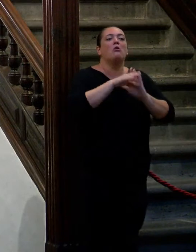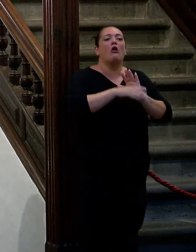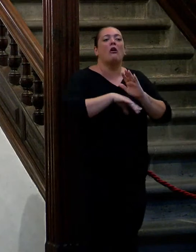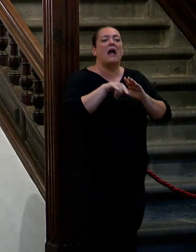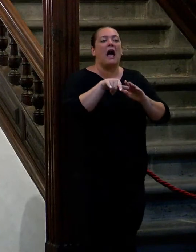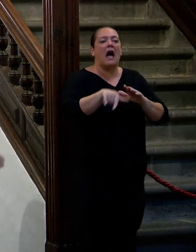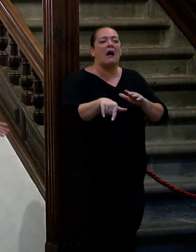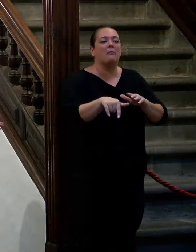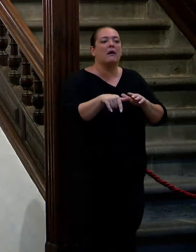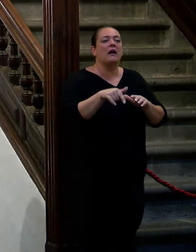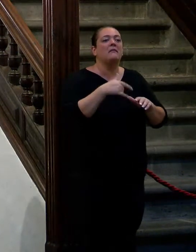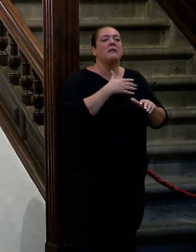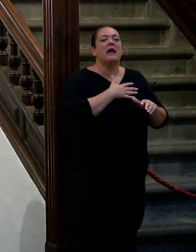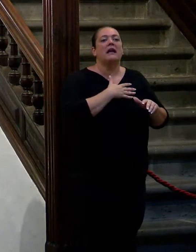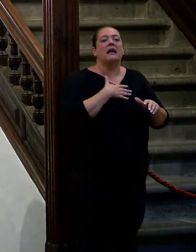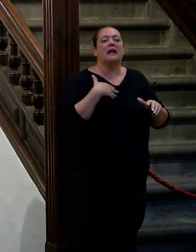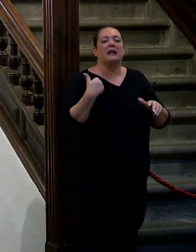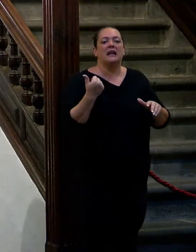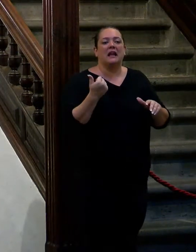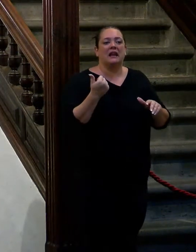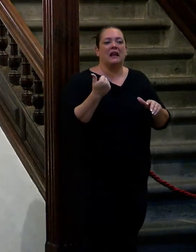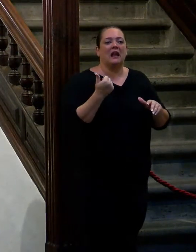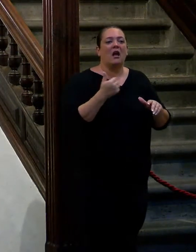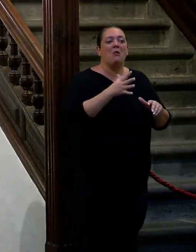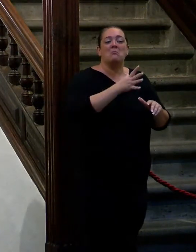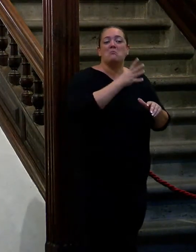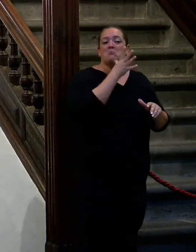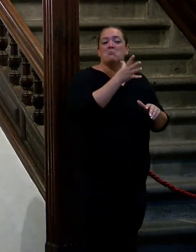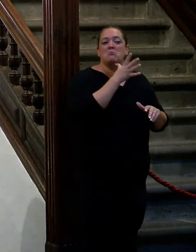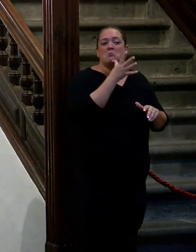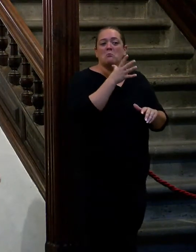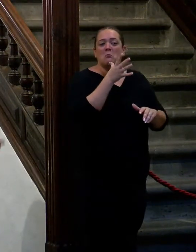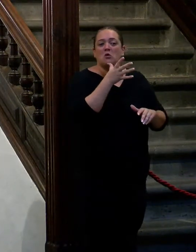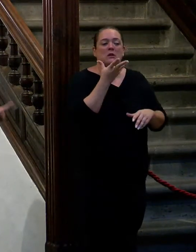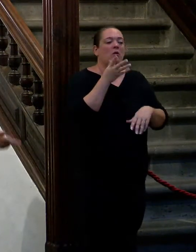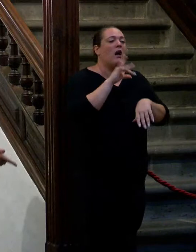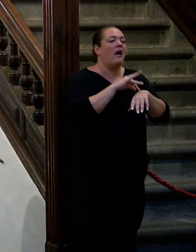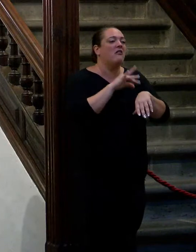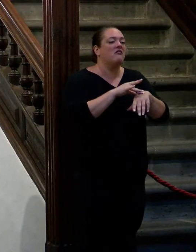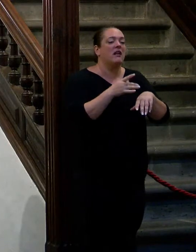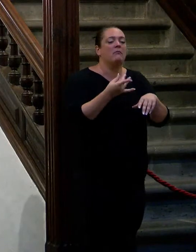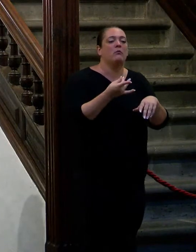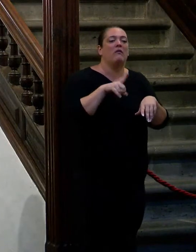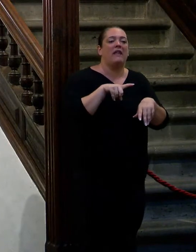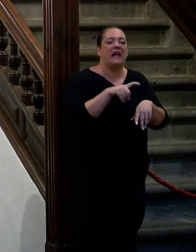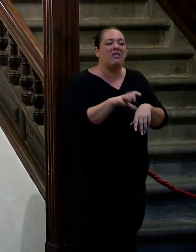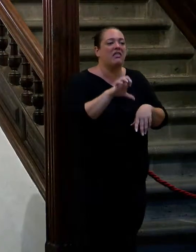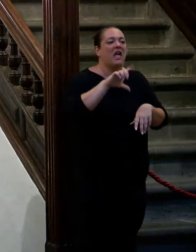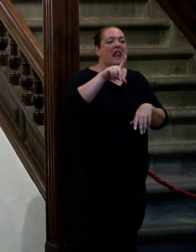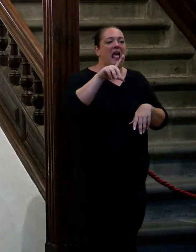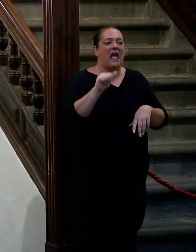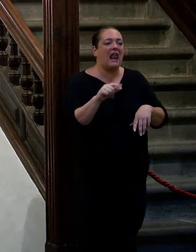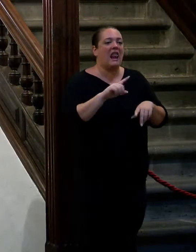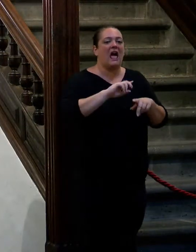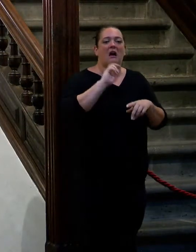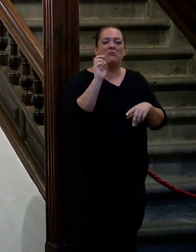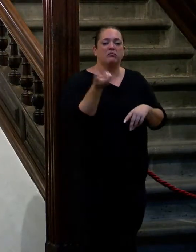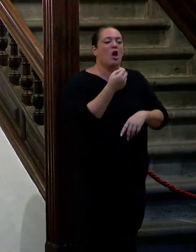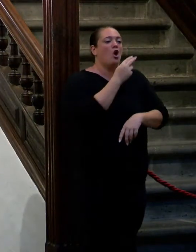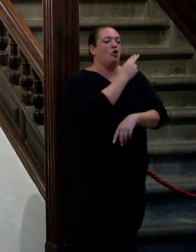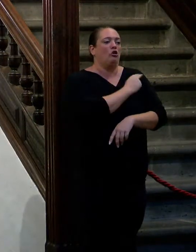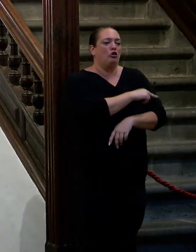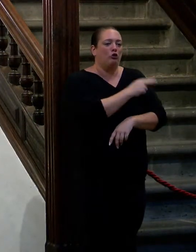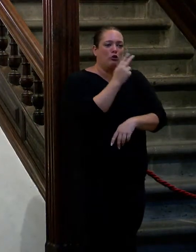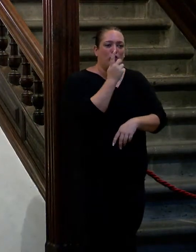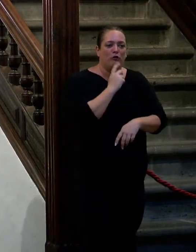con un fin alternativo hay un sinfín de motivos desde los enfermos de cáncer de él hemos hablado de estos estamos hablando de Cruz Roja